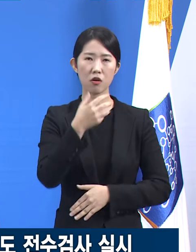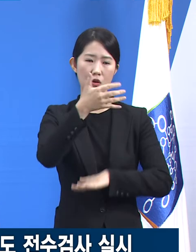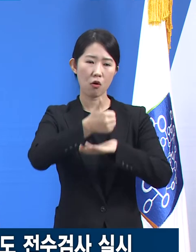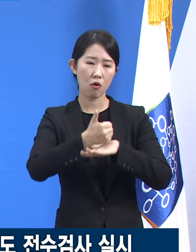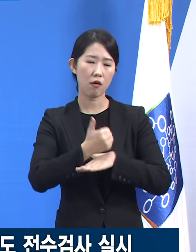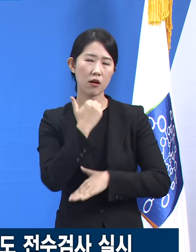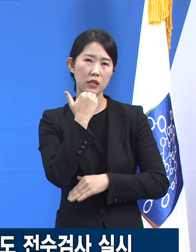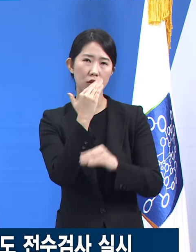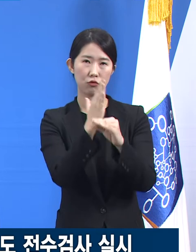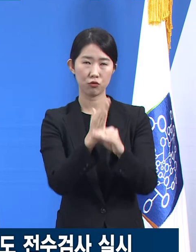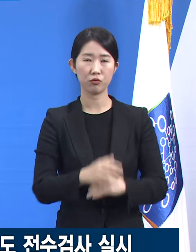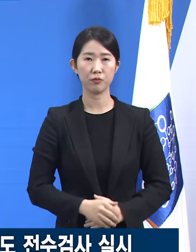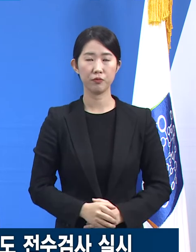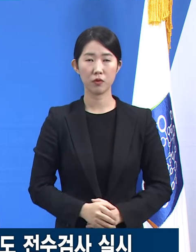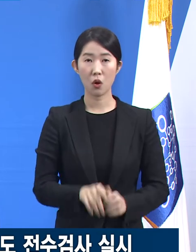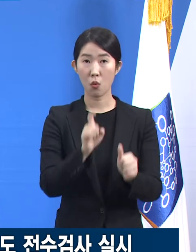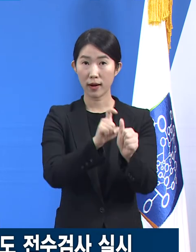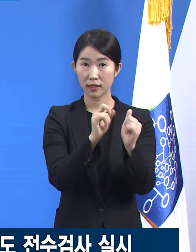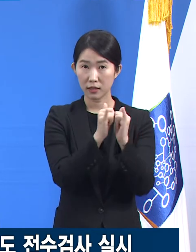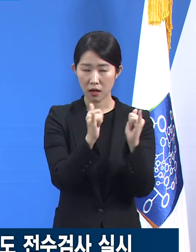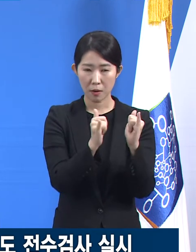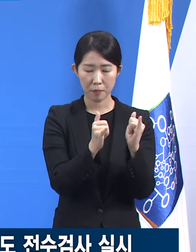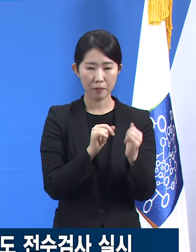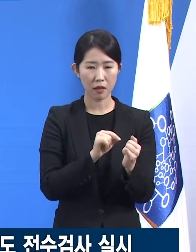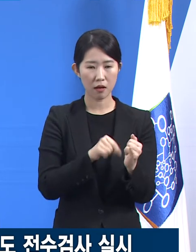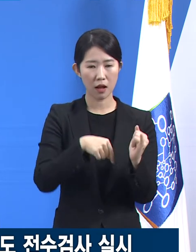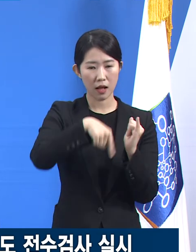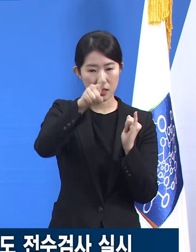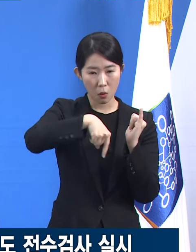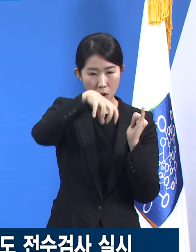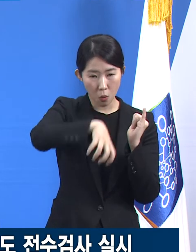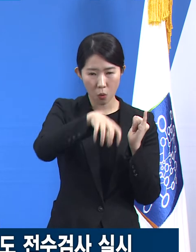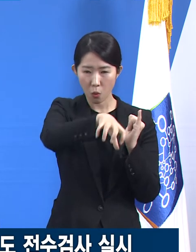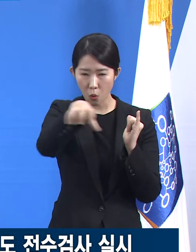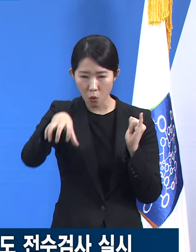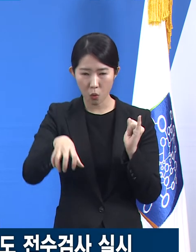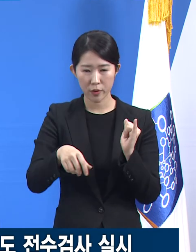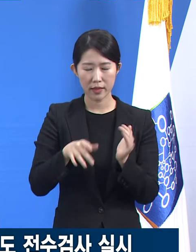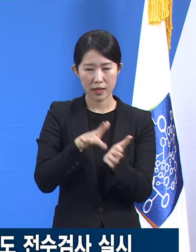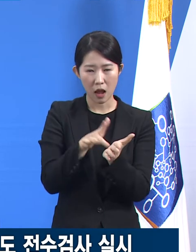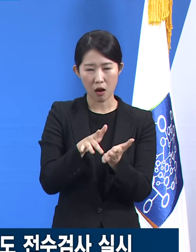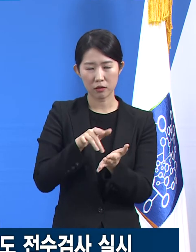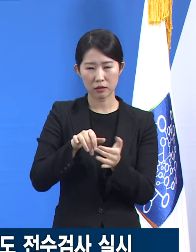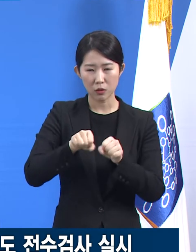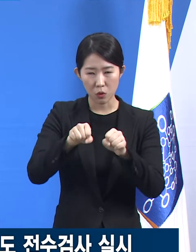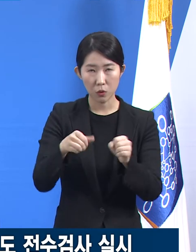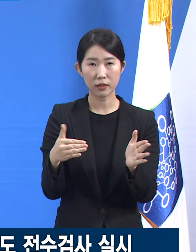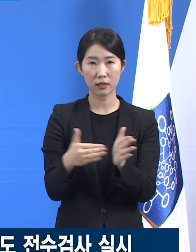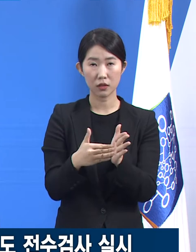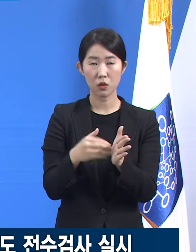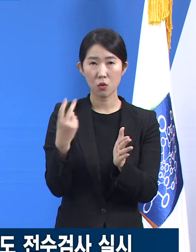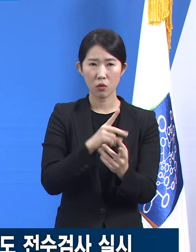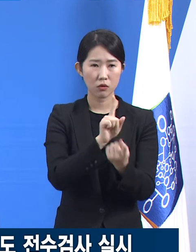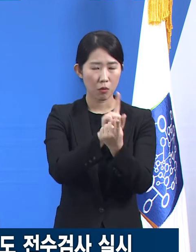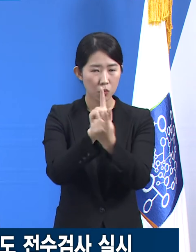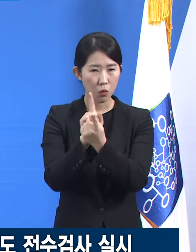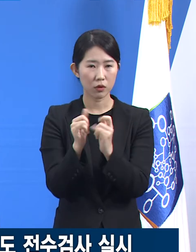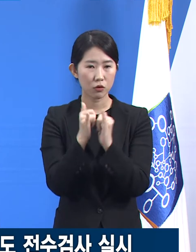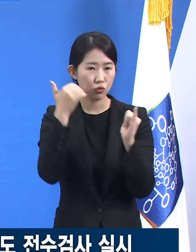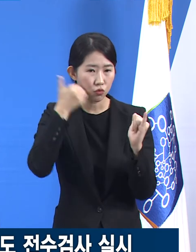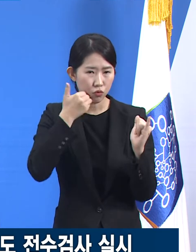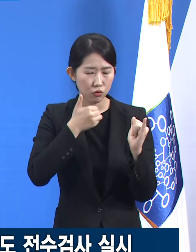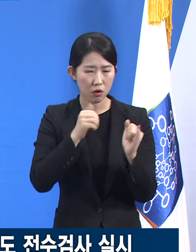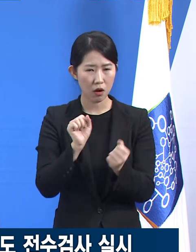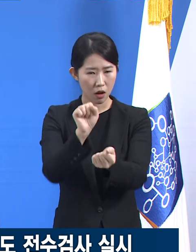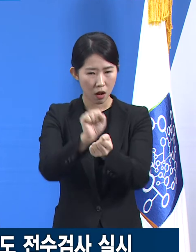확진자들의 동선에 대해 소독 조치를 완료했고 접촉자 분류 및 정확한 감염 경로를